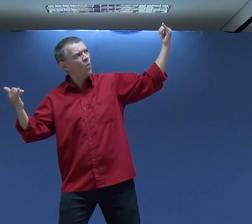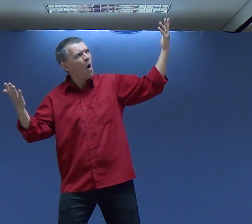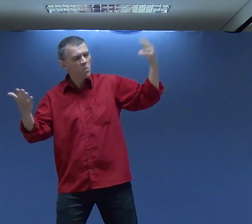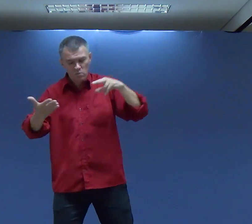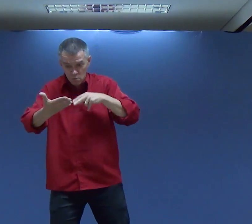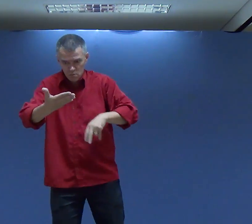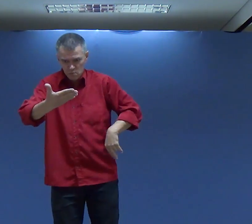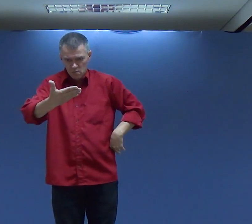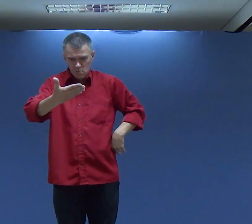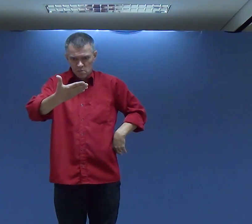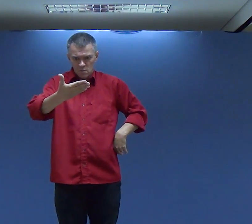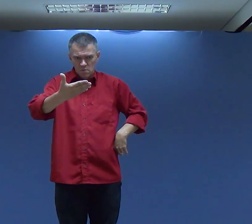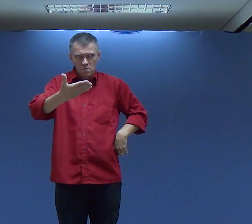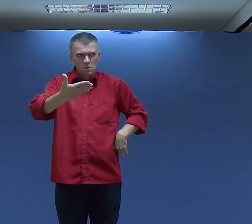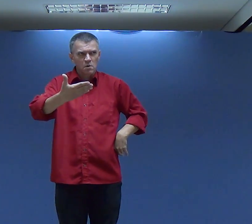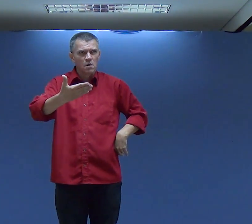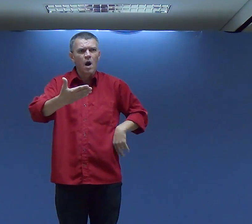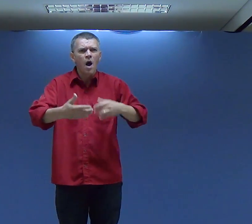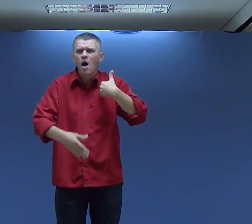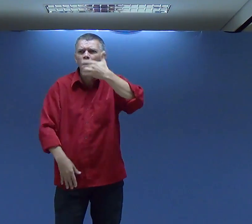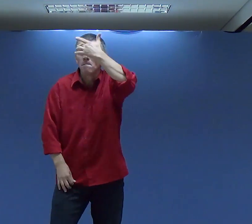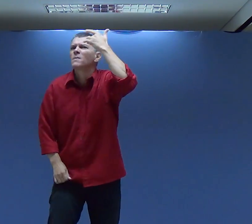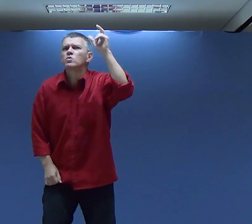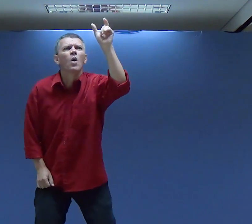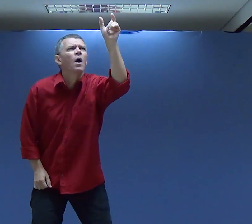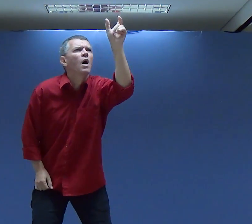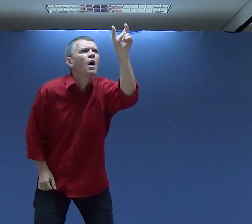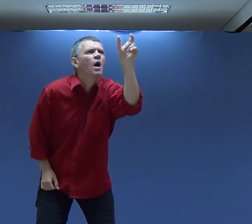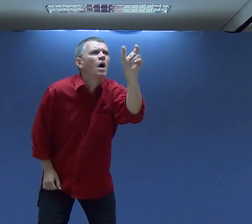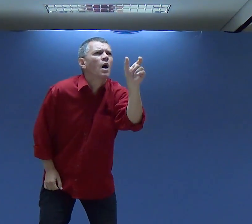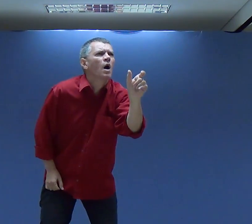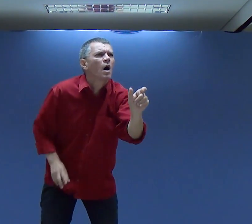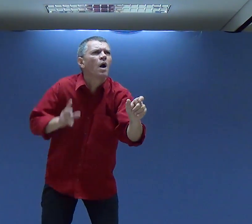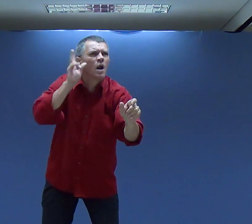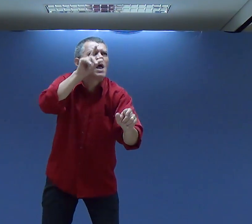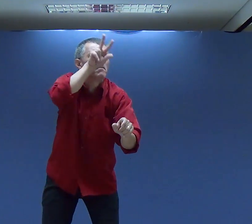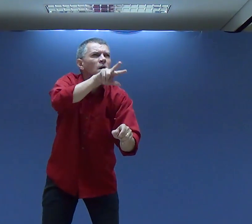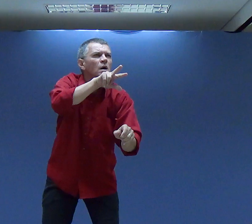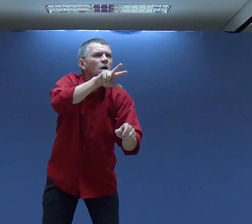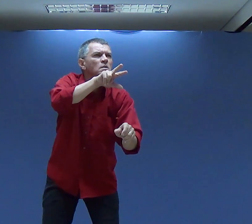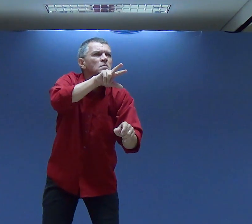o Senhor Não pode perdoar O Senhor Não pode perdoar O que essas pessoas são?